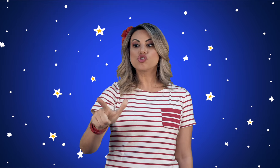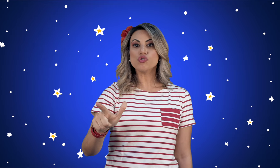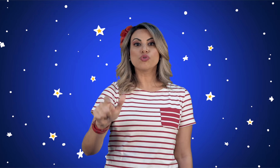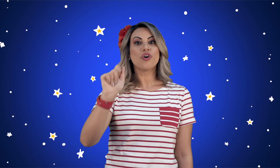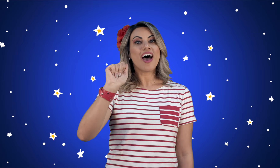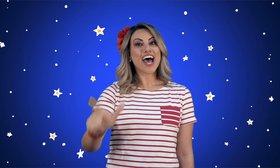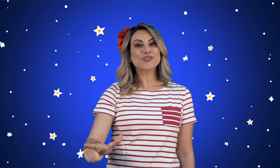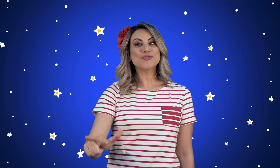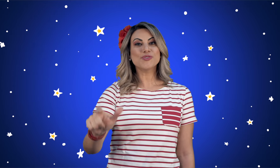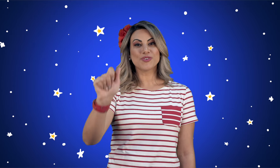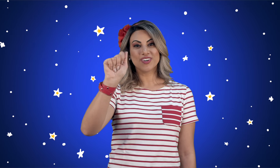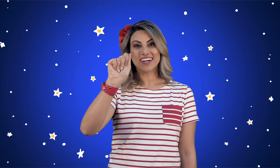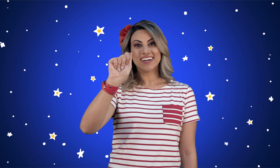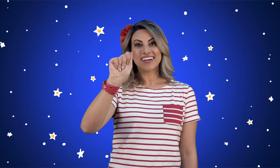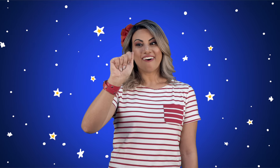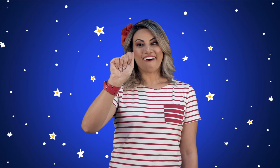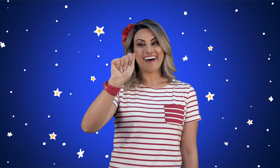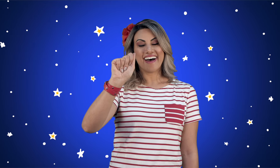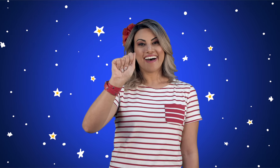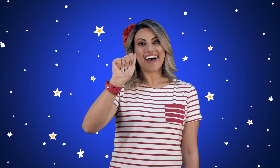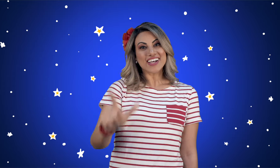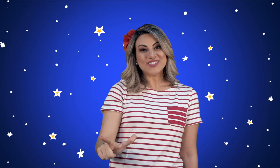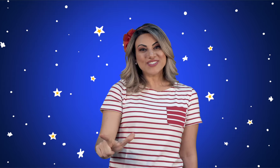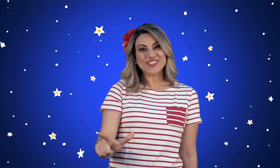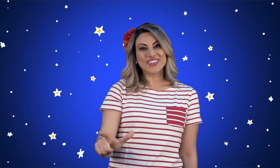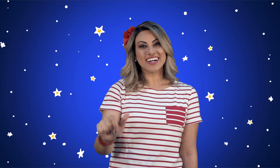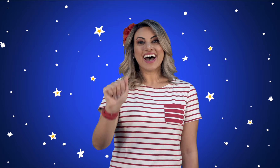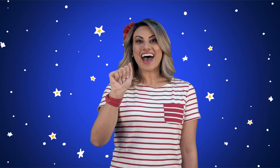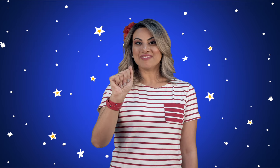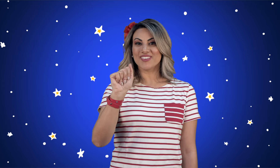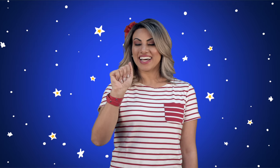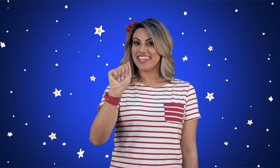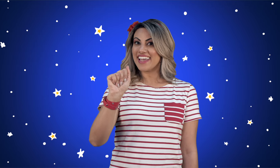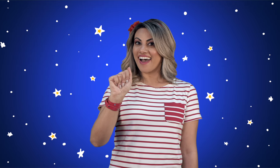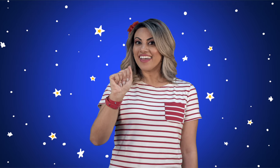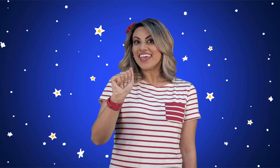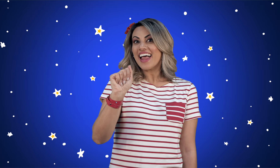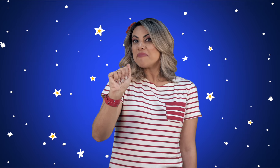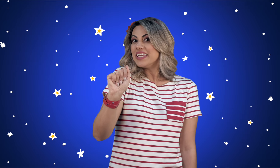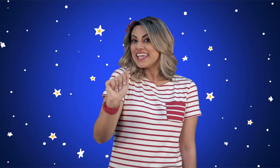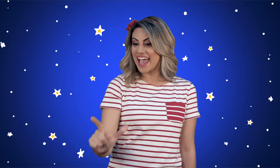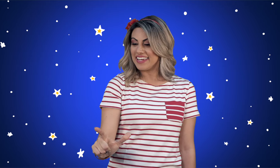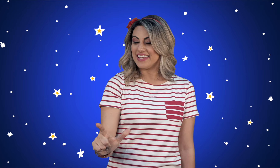Azul! Azul! Ó! Azul! A mão tá em A e ela abre em L.